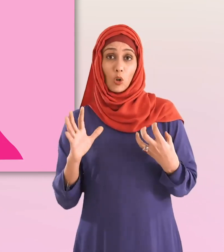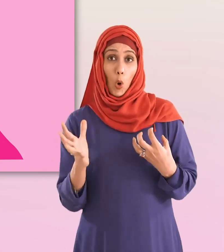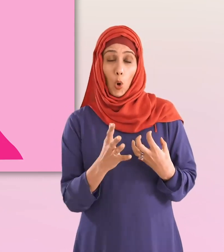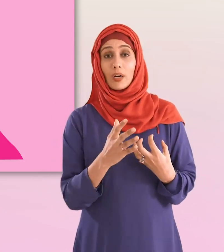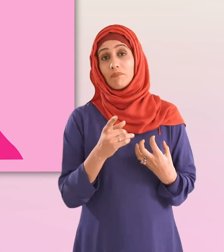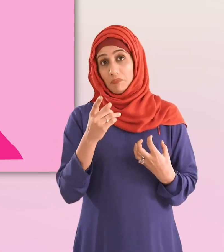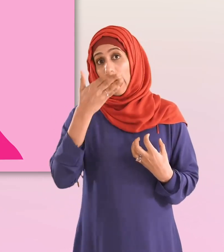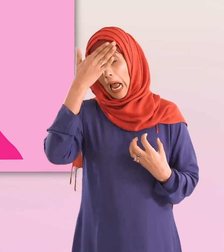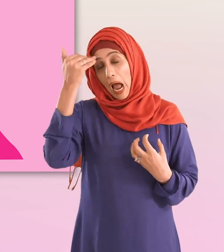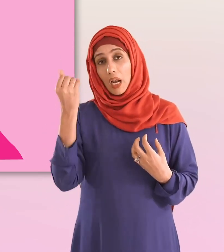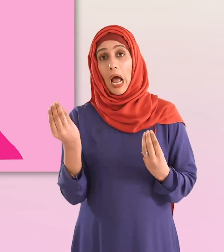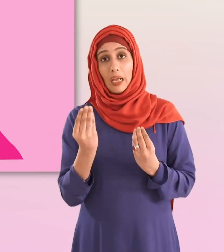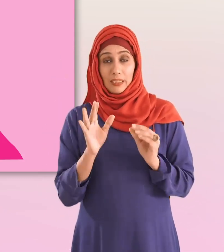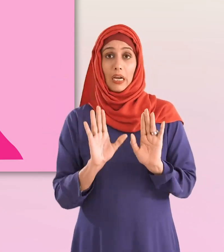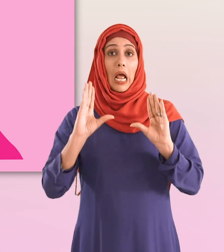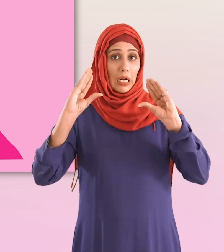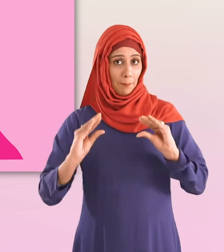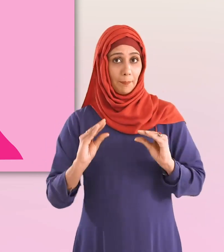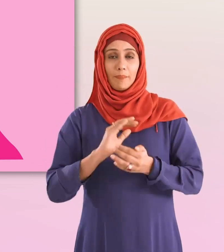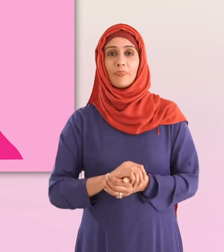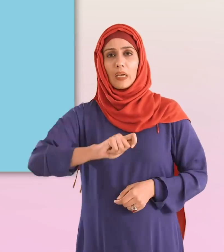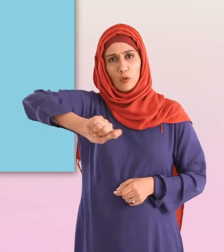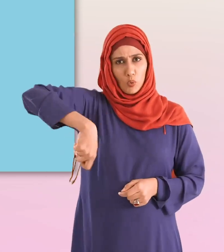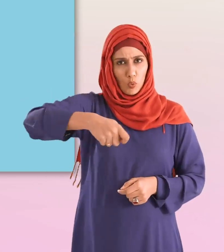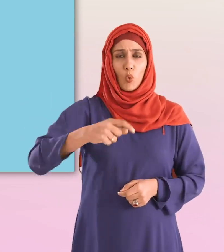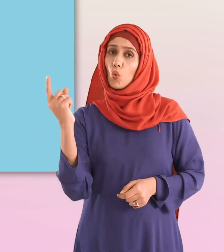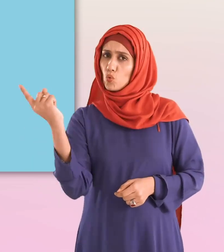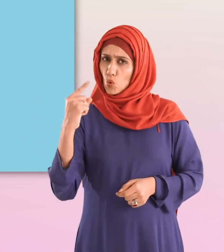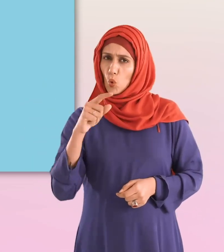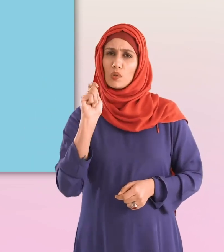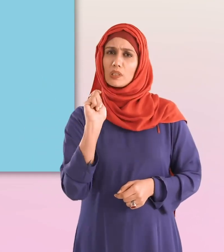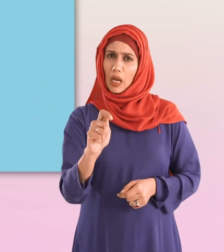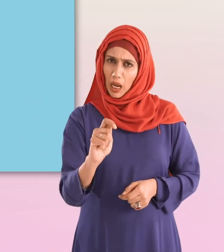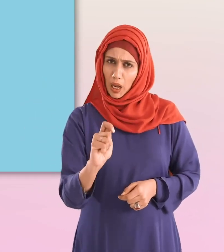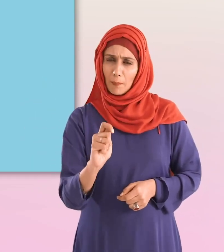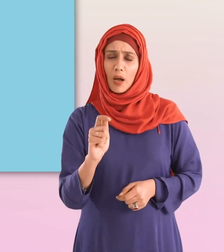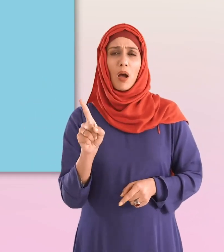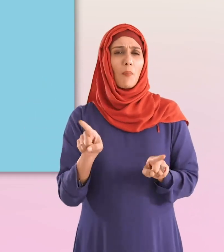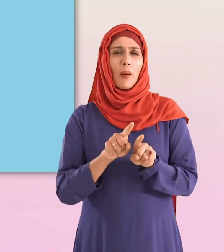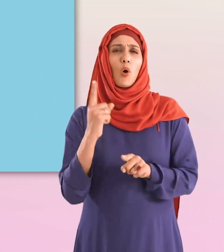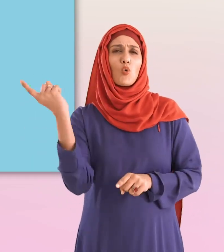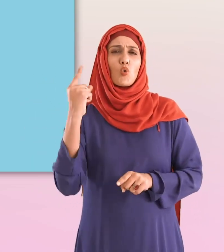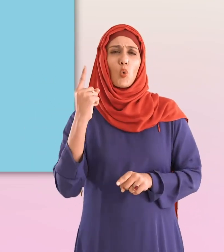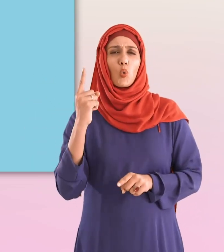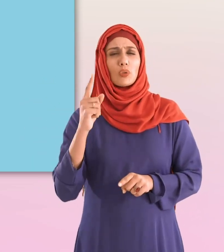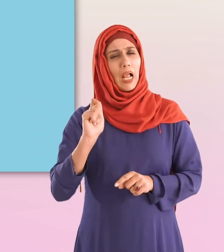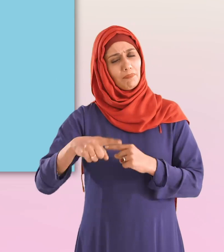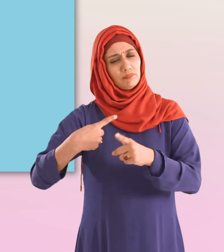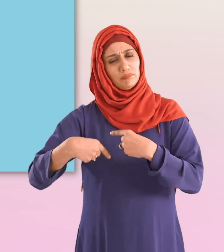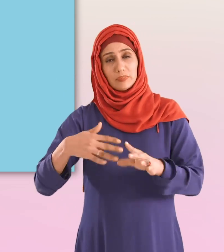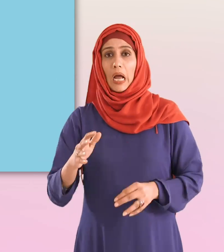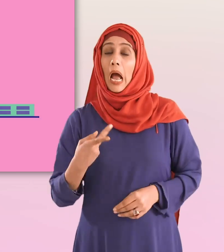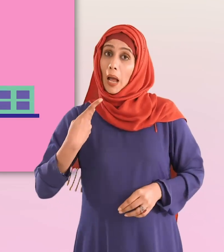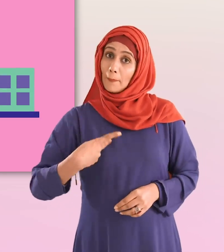یا کمی میں مدد مل سکتی ہے باورچی خانے میں روز مرا کے کام عام دنوں کی طرح ہی سر انجام دیں